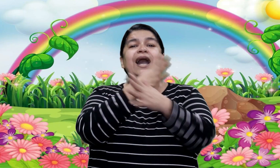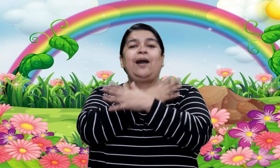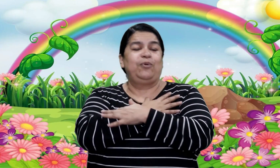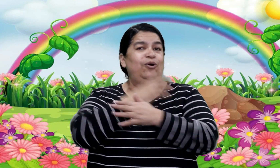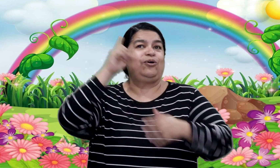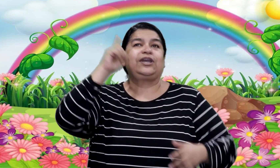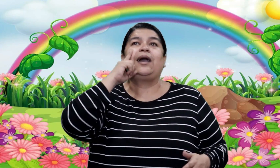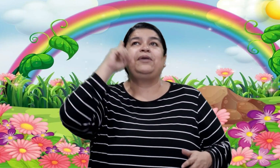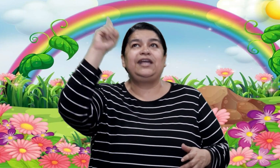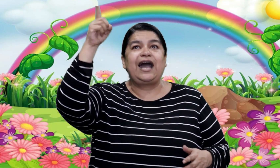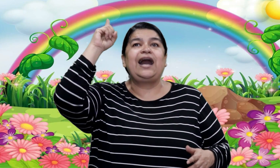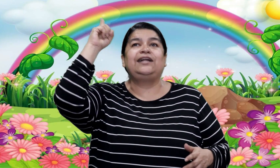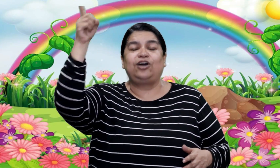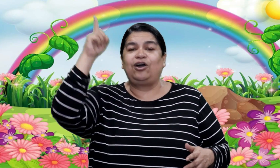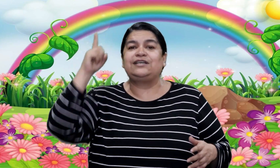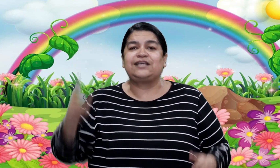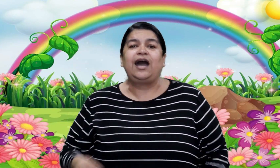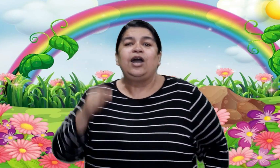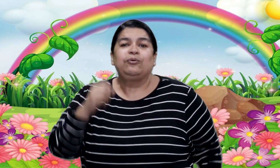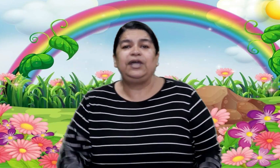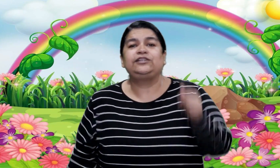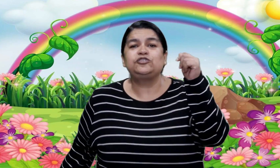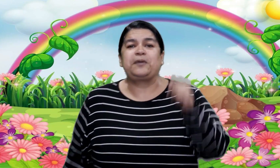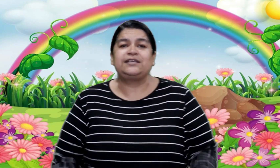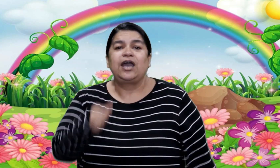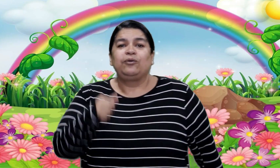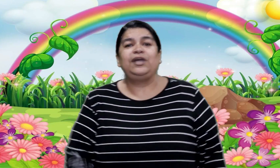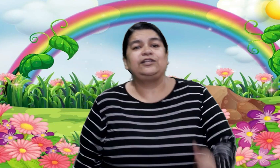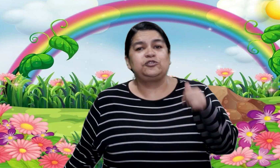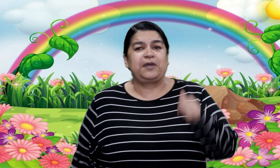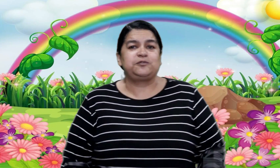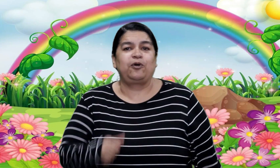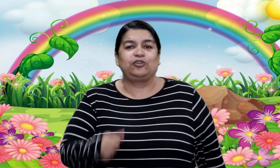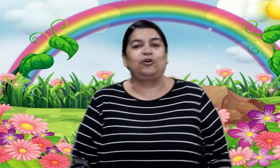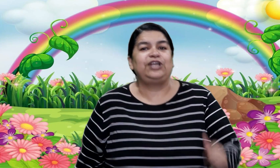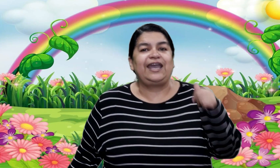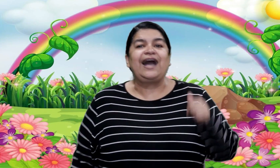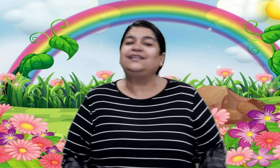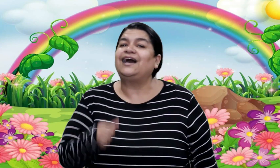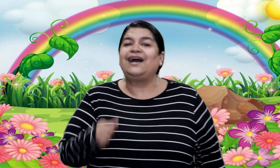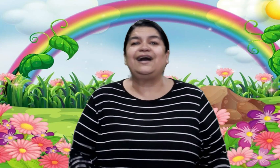amor que mirando está Cuida tus pies, cuida tus pies por donde andan